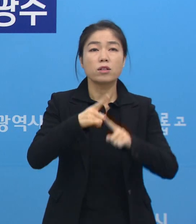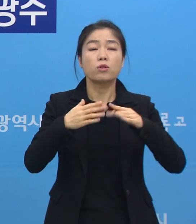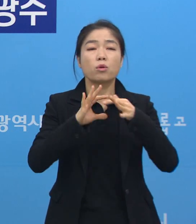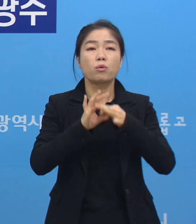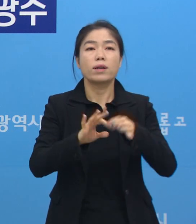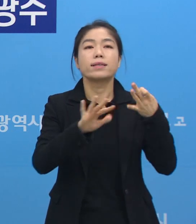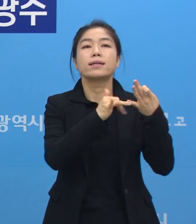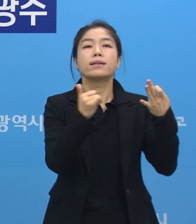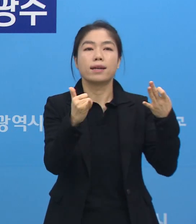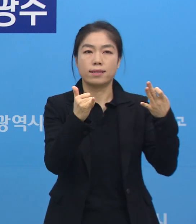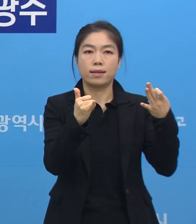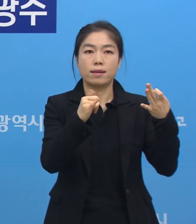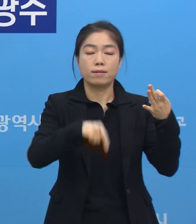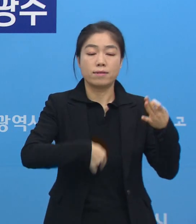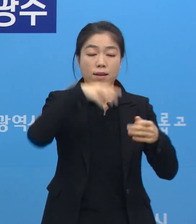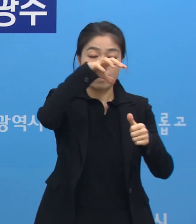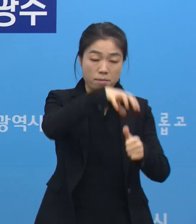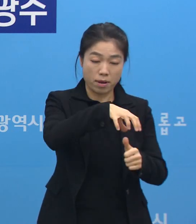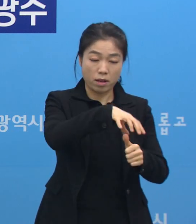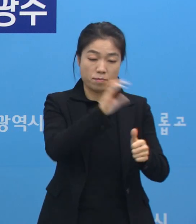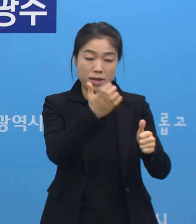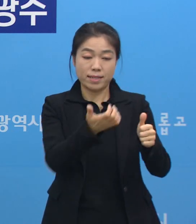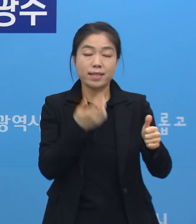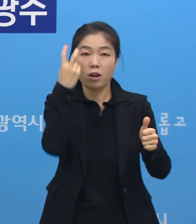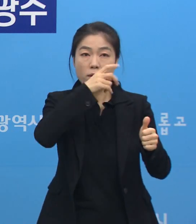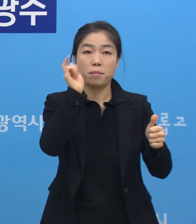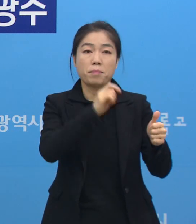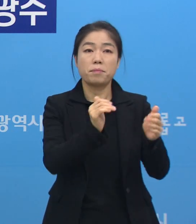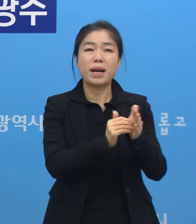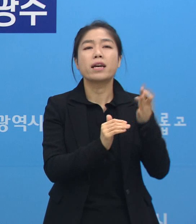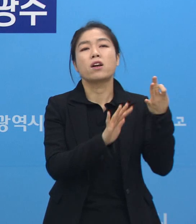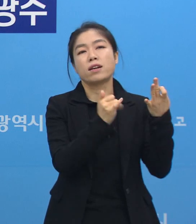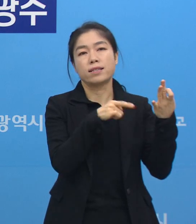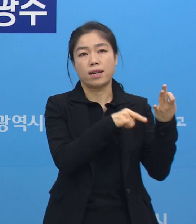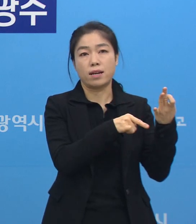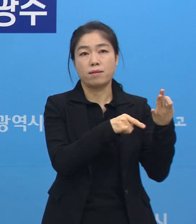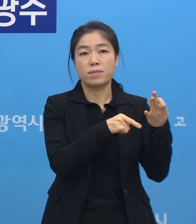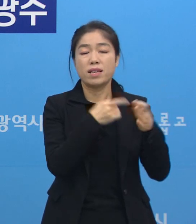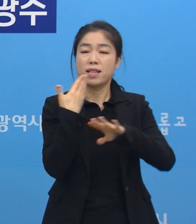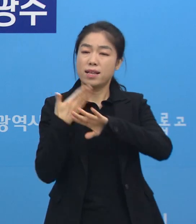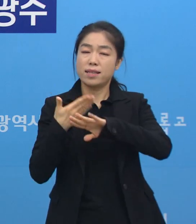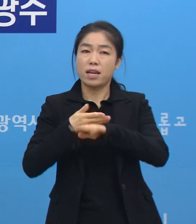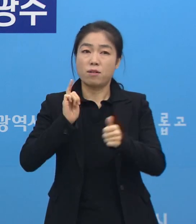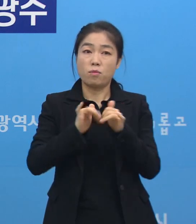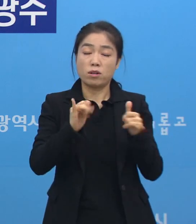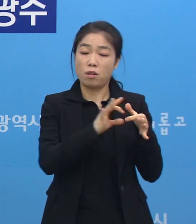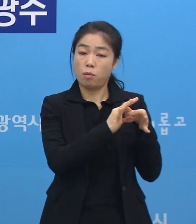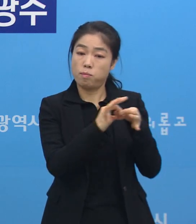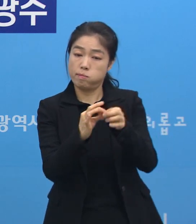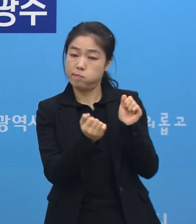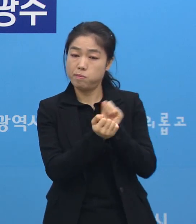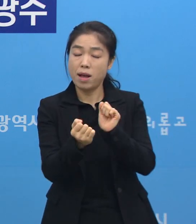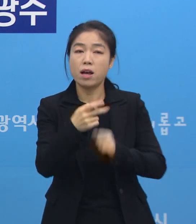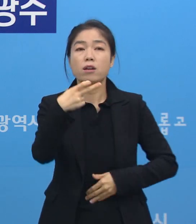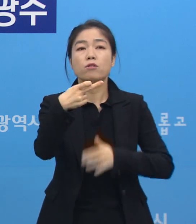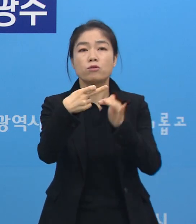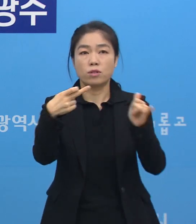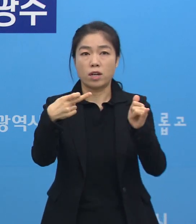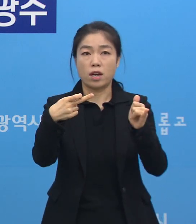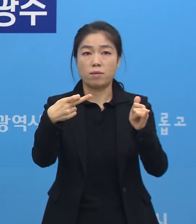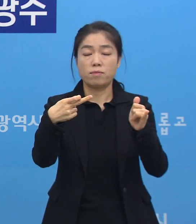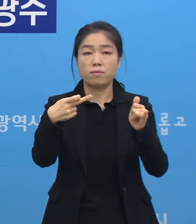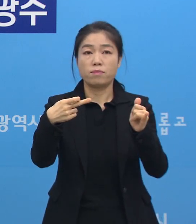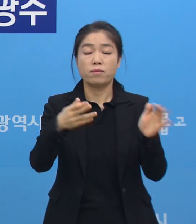14명이 자가격리 해제전 검사로 나왔습니다. 그리고 기존 확진자 관련해서 12명입니다. 그리고